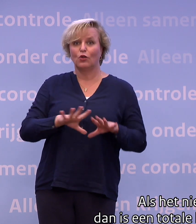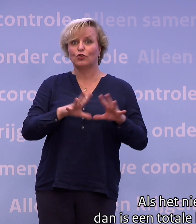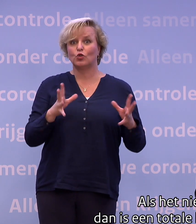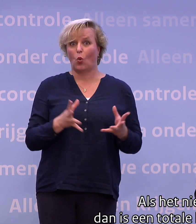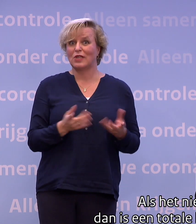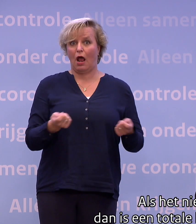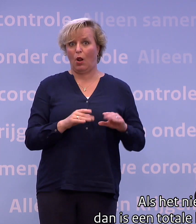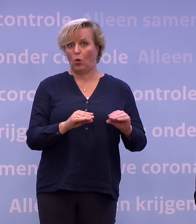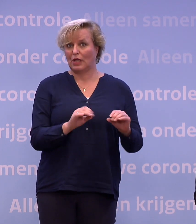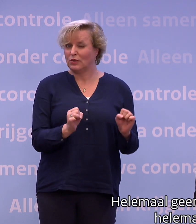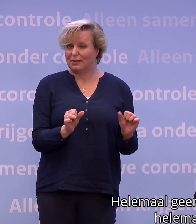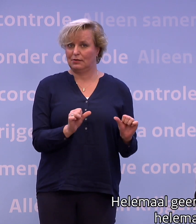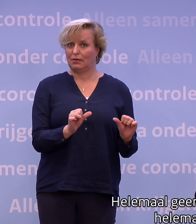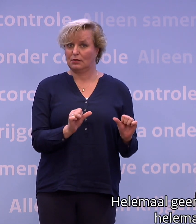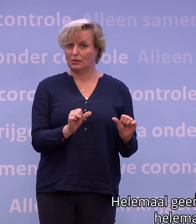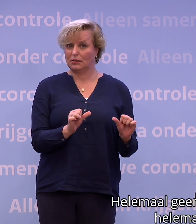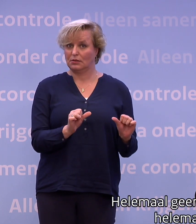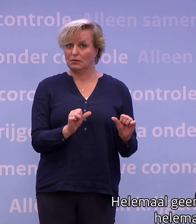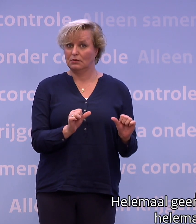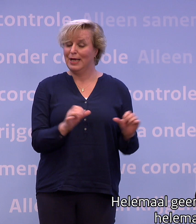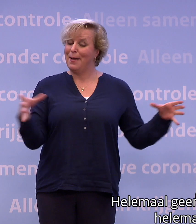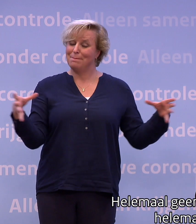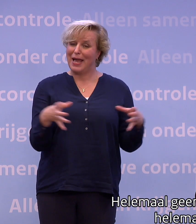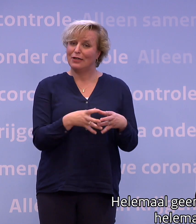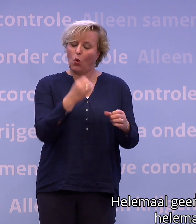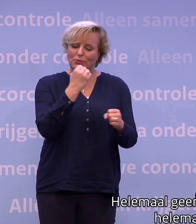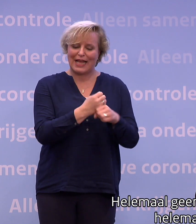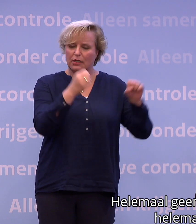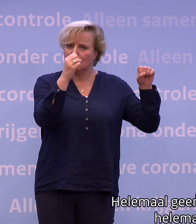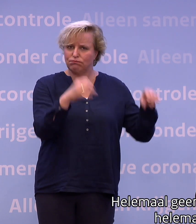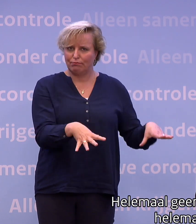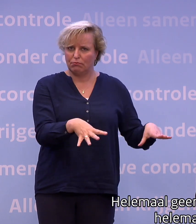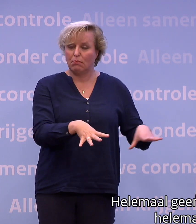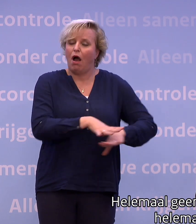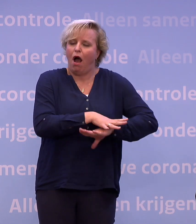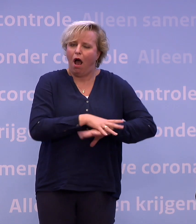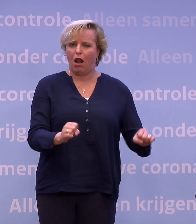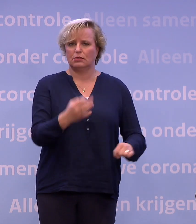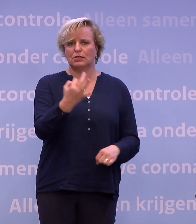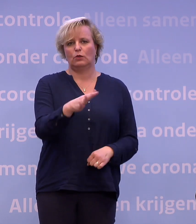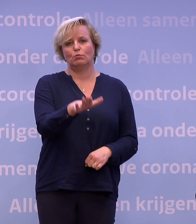onvermijdelijk. Helemaal geen bijeenkomsten meer. Helemaal thuisblijven.